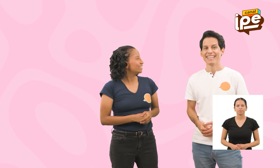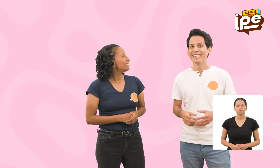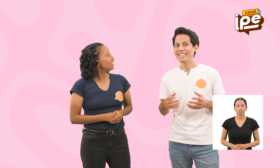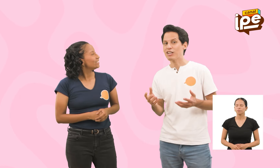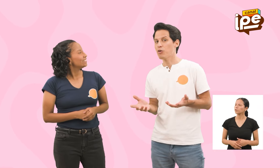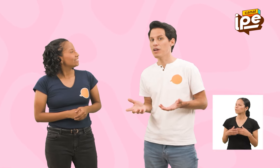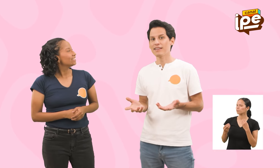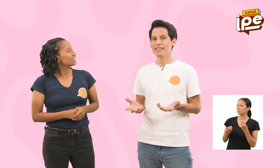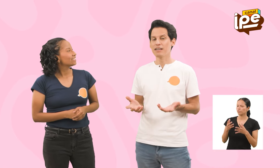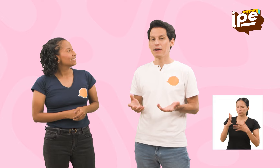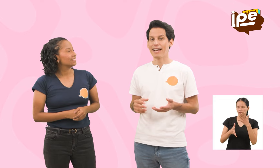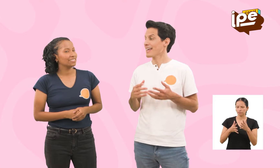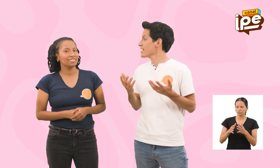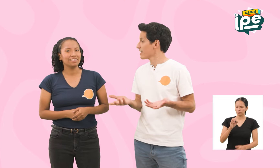¿Y cómo es la seña para ella?